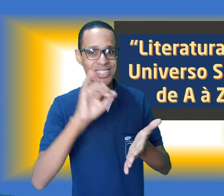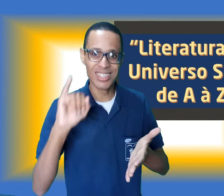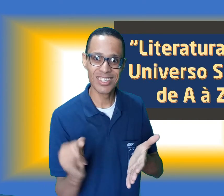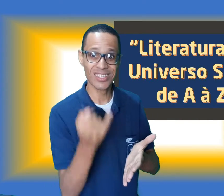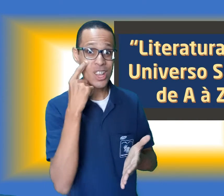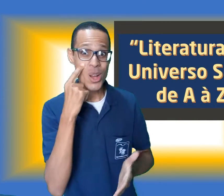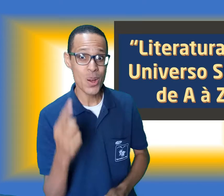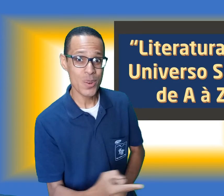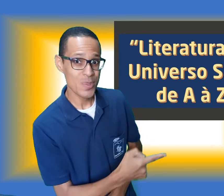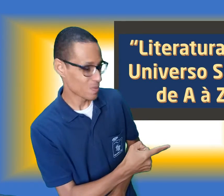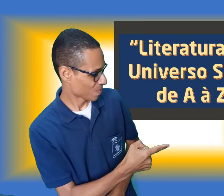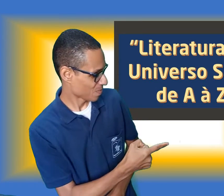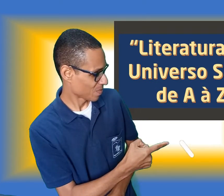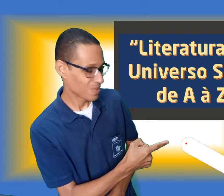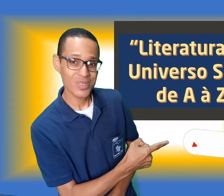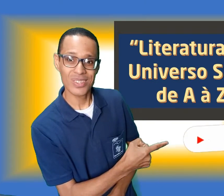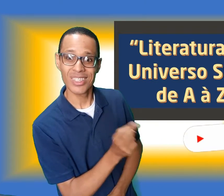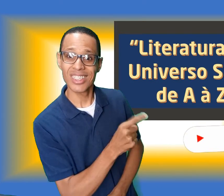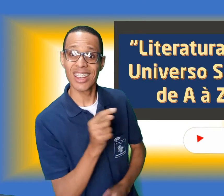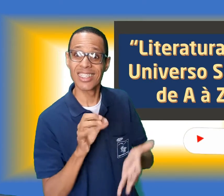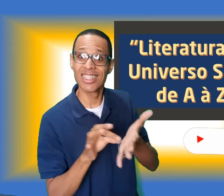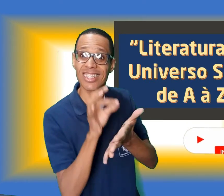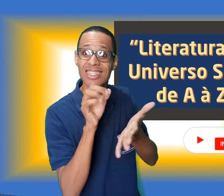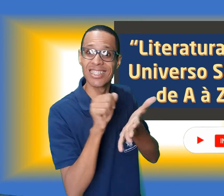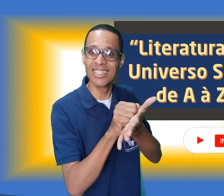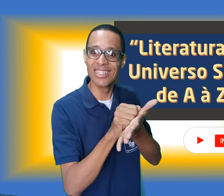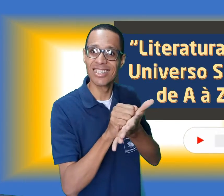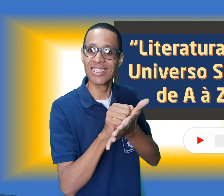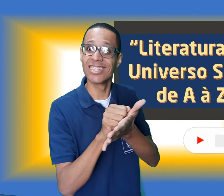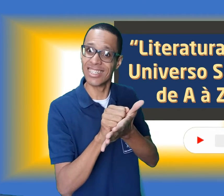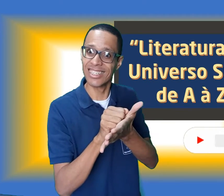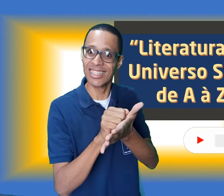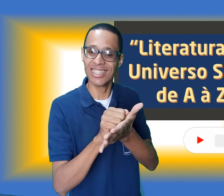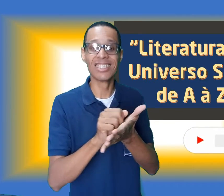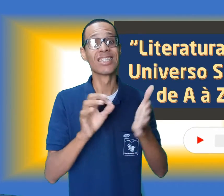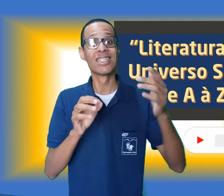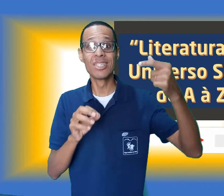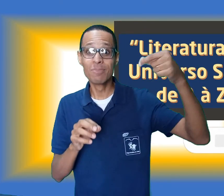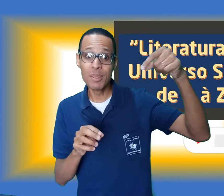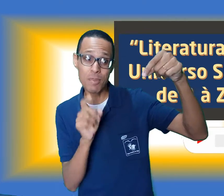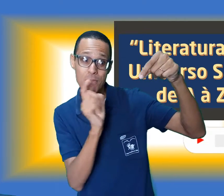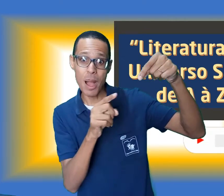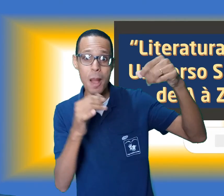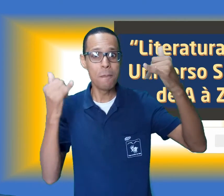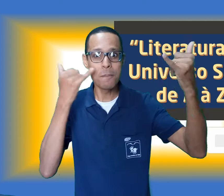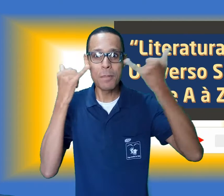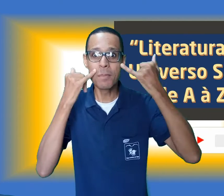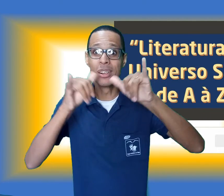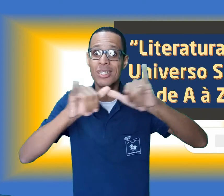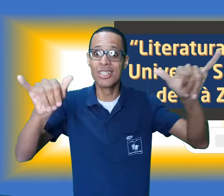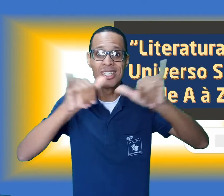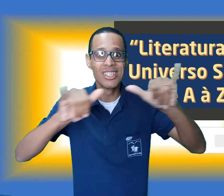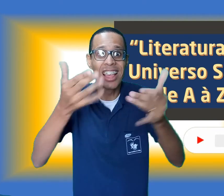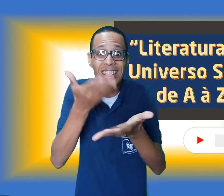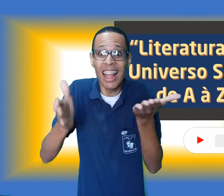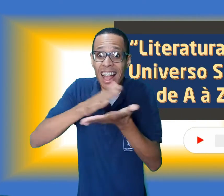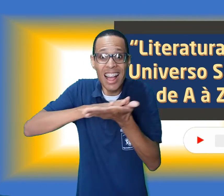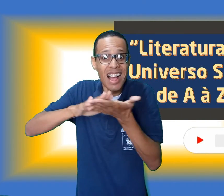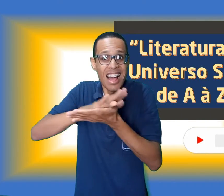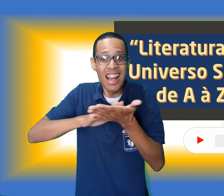cantinho, inscreva-se e ative o sininho de notificações para não perder os próximos vídeos.